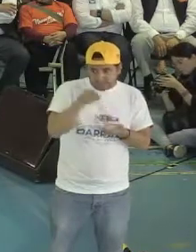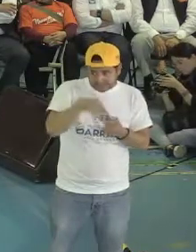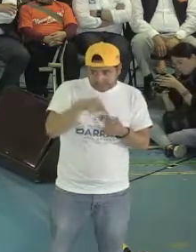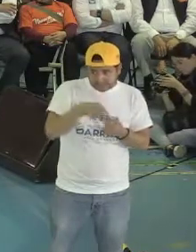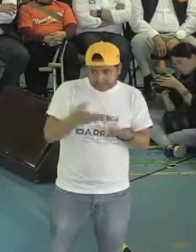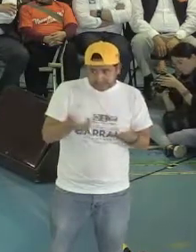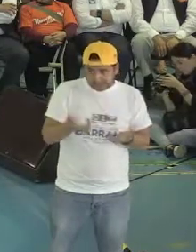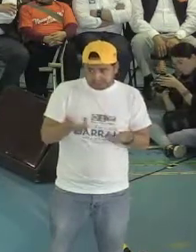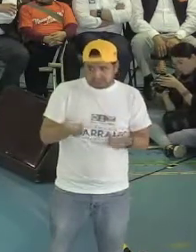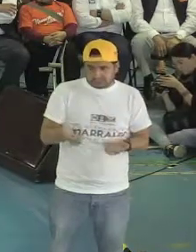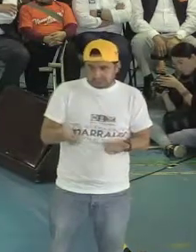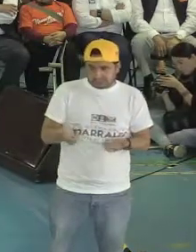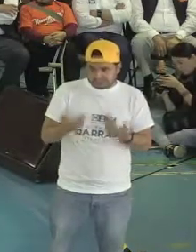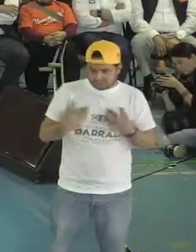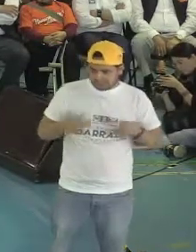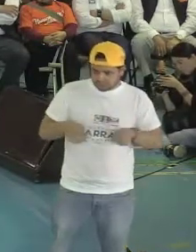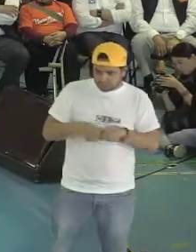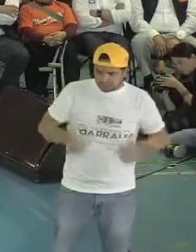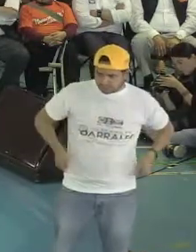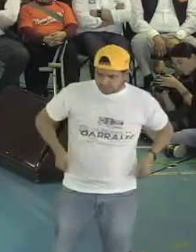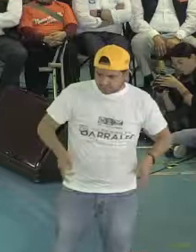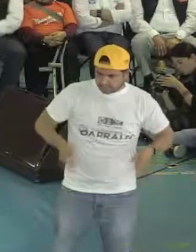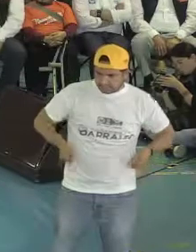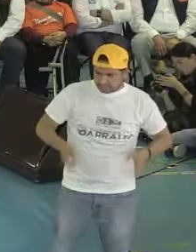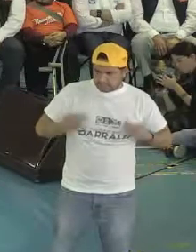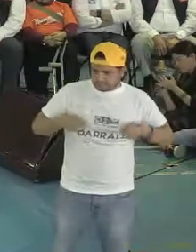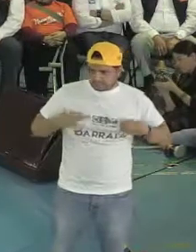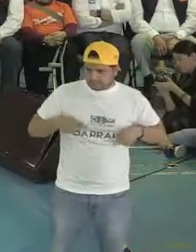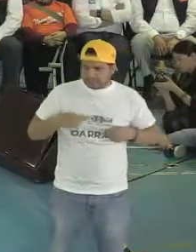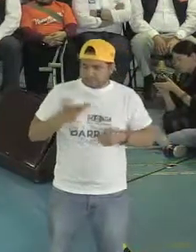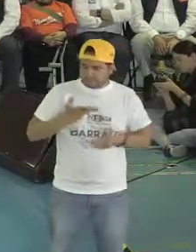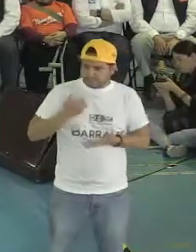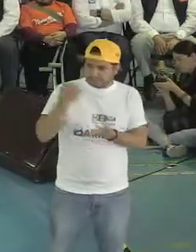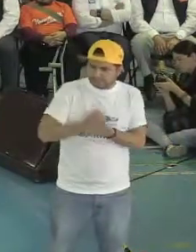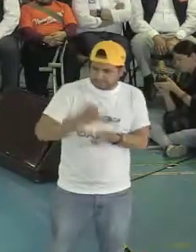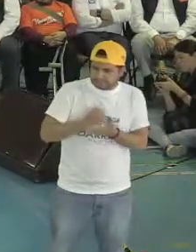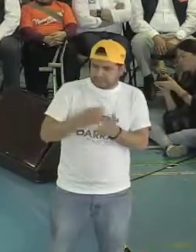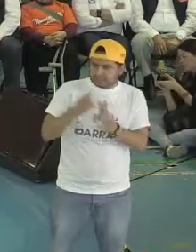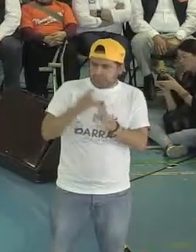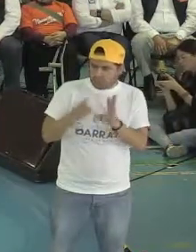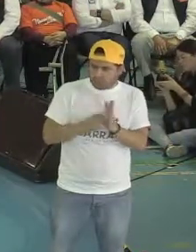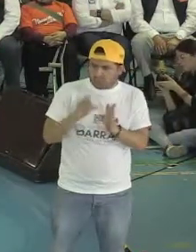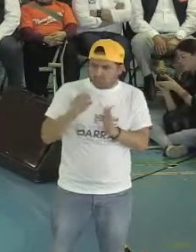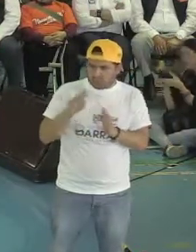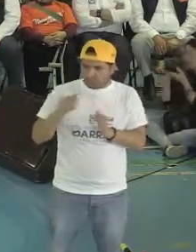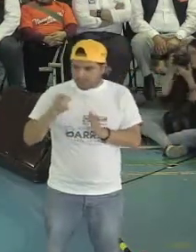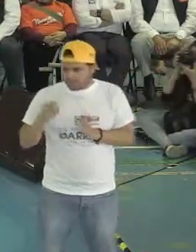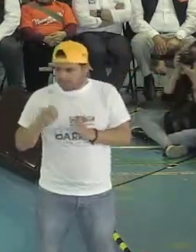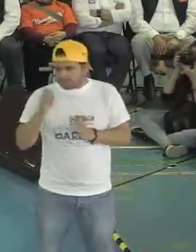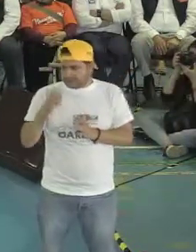nos recibe en sillas de ruedas para tener nuestros pasaportes, nuestros documentos. Es un programa